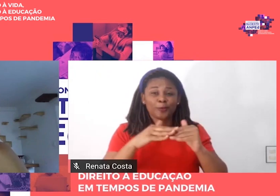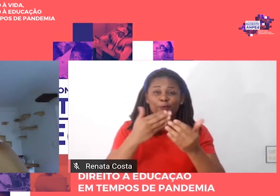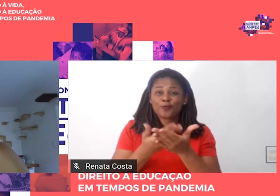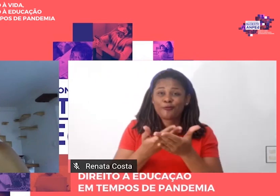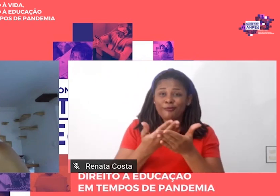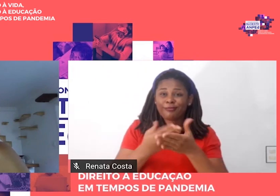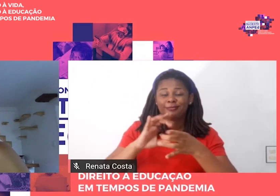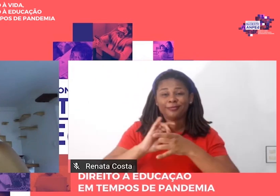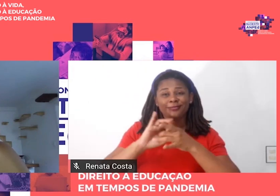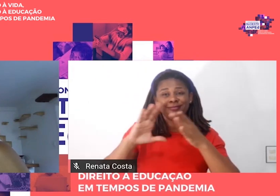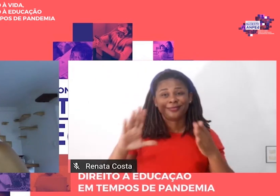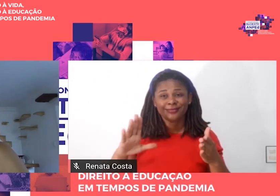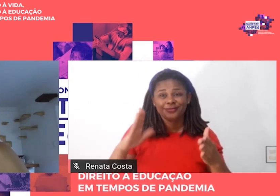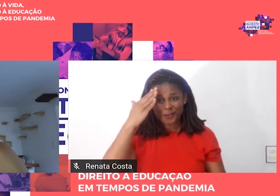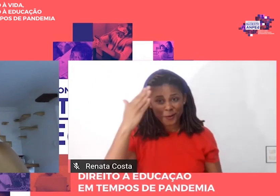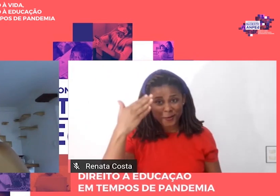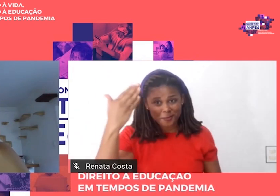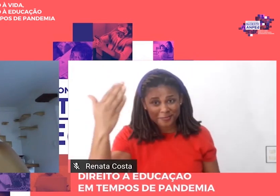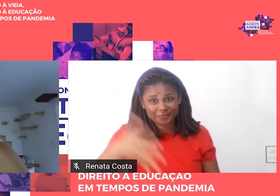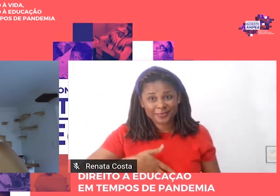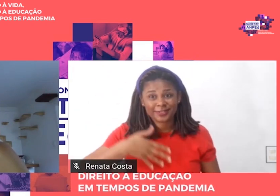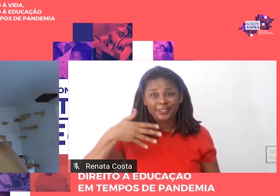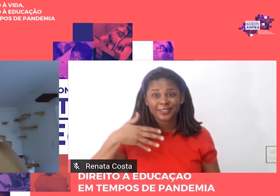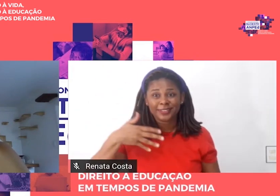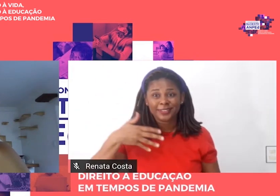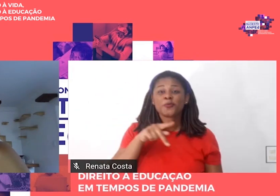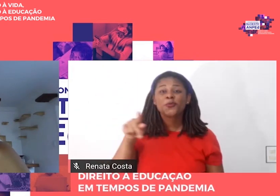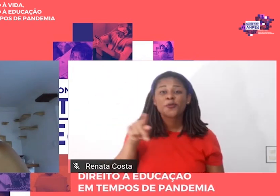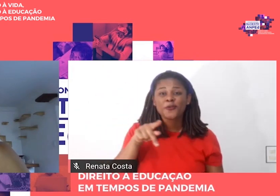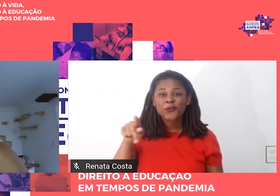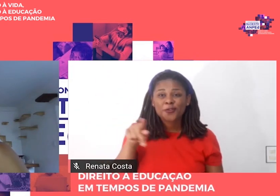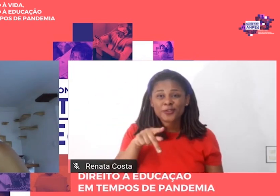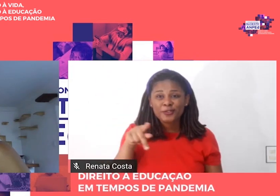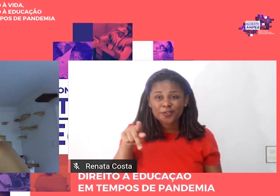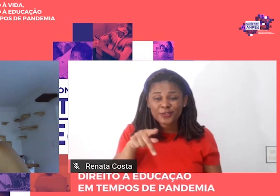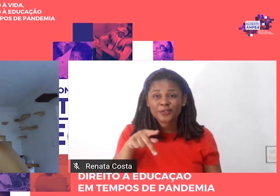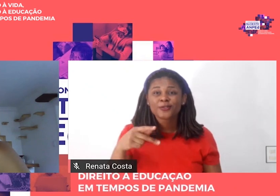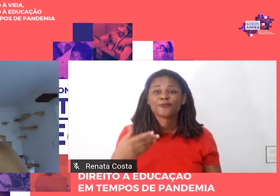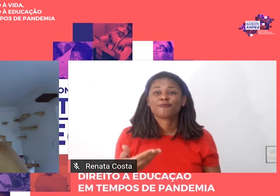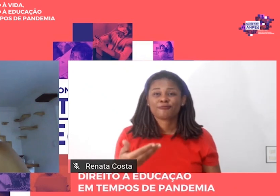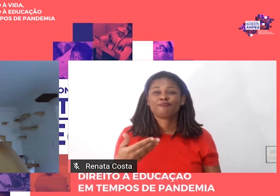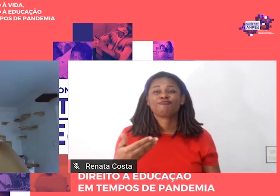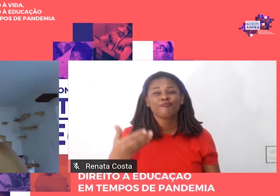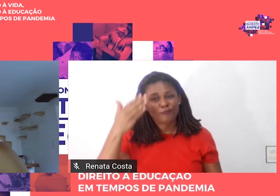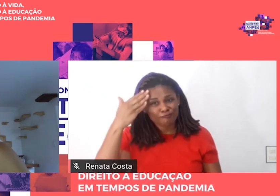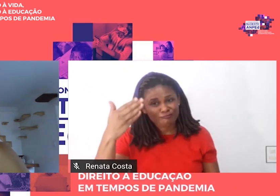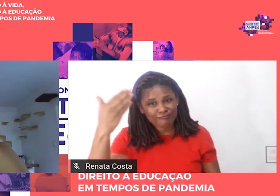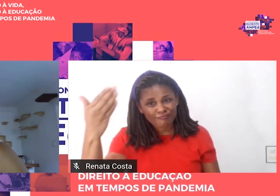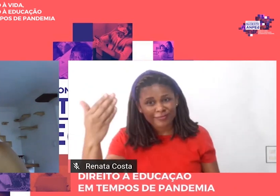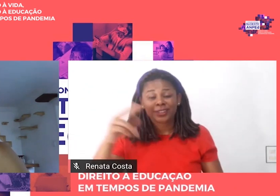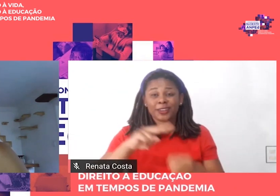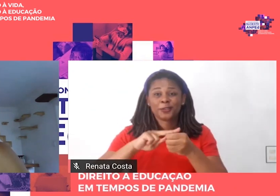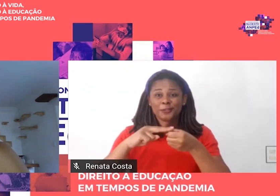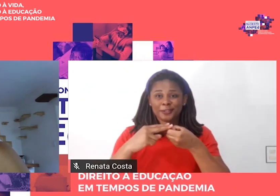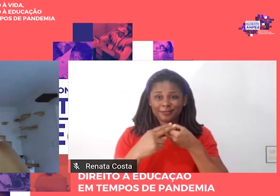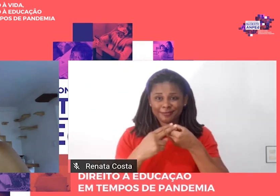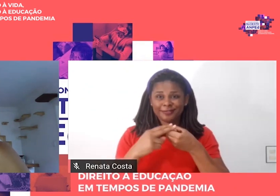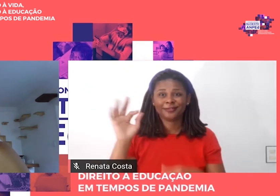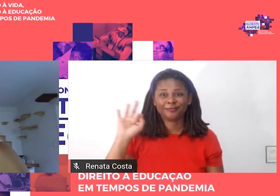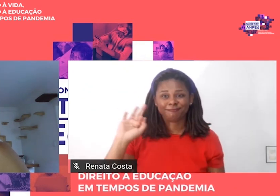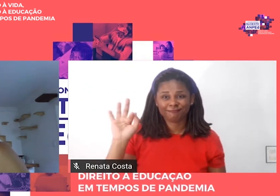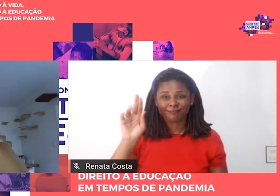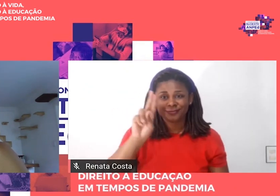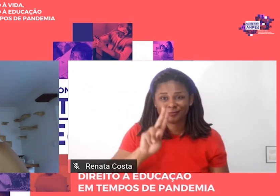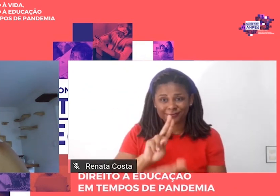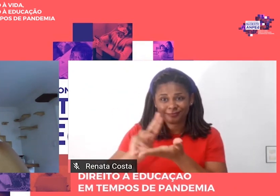professor emérito da Universidade Estadual de Campinas, Dermival Saviani, na 14ª reunião